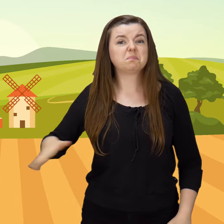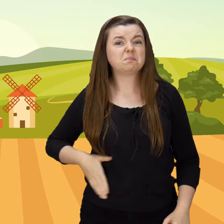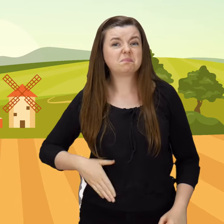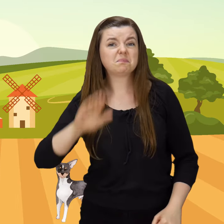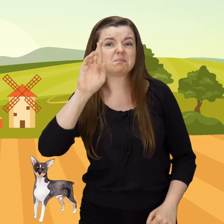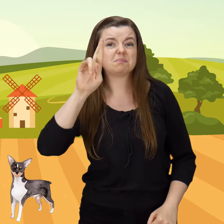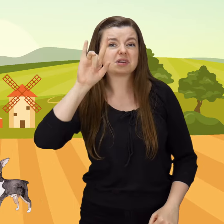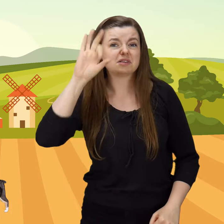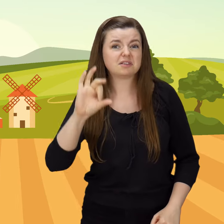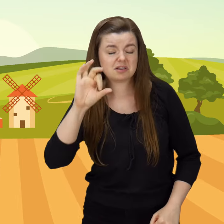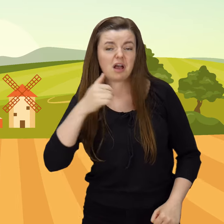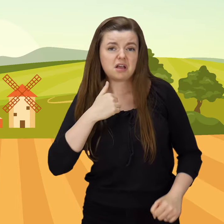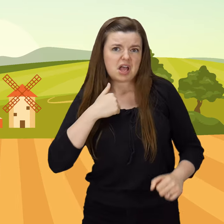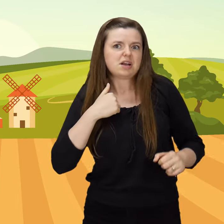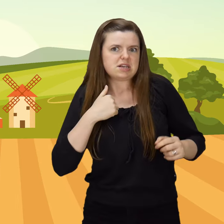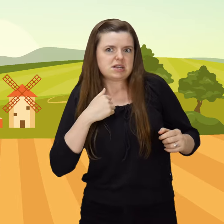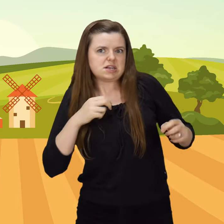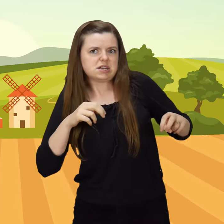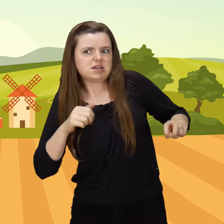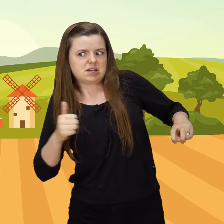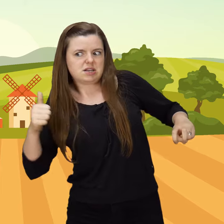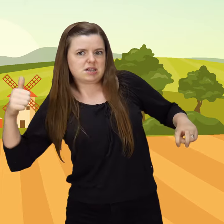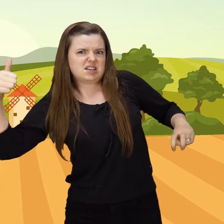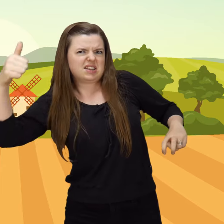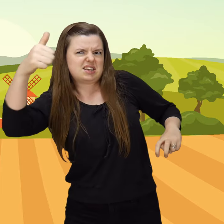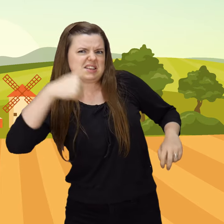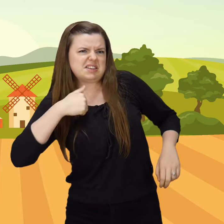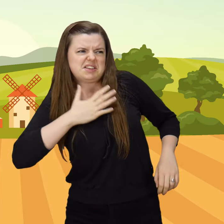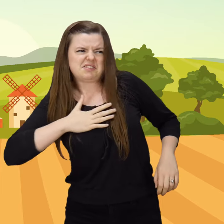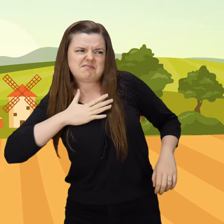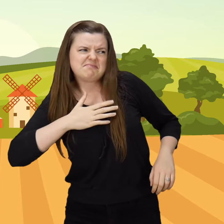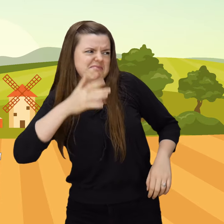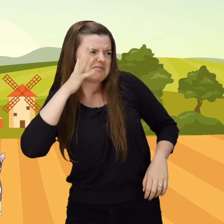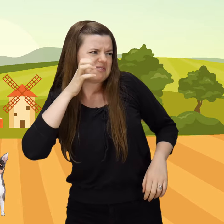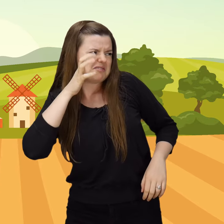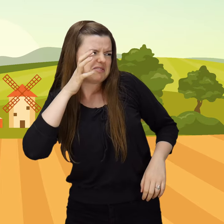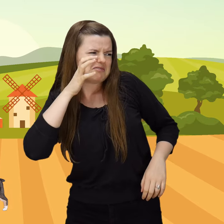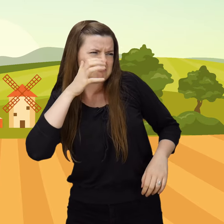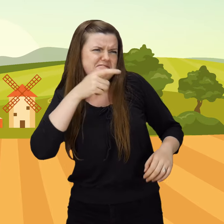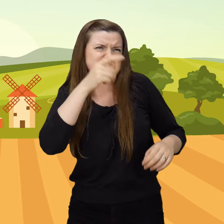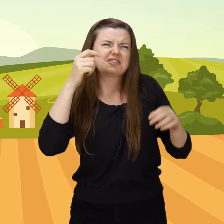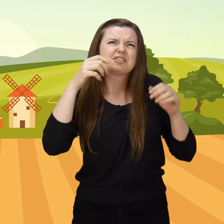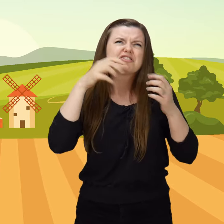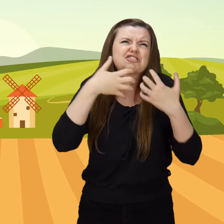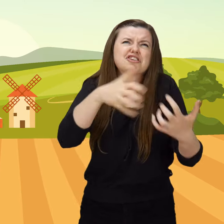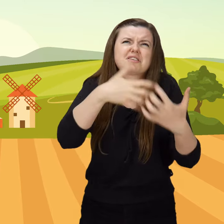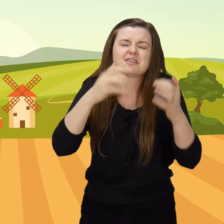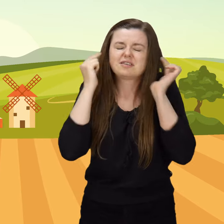Brysia mijam zaś z daleka, bo nie lubię, gdy kto szczeka.